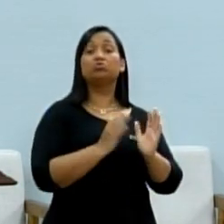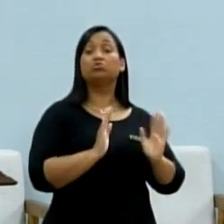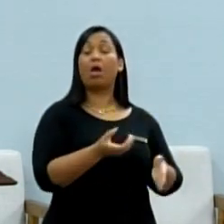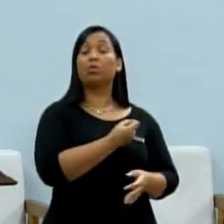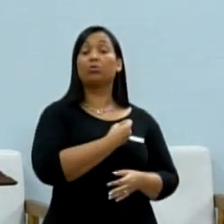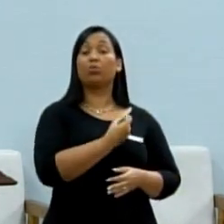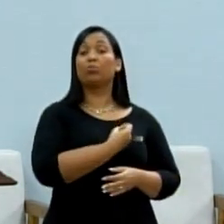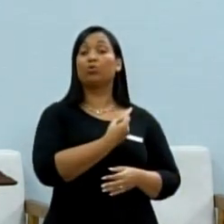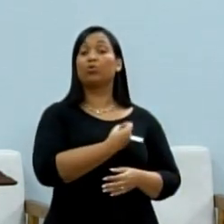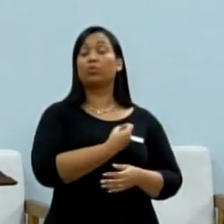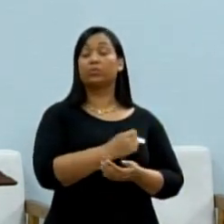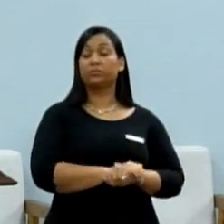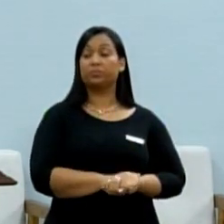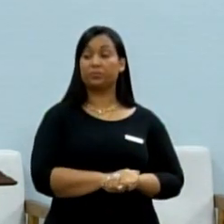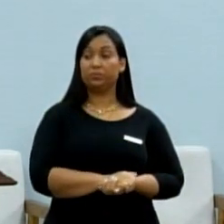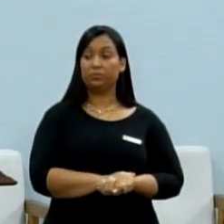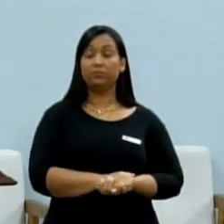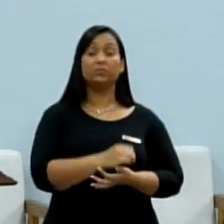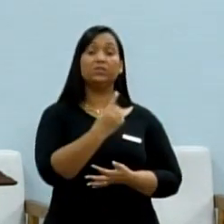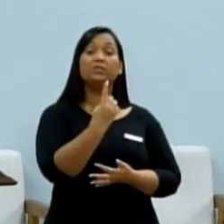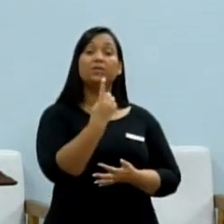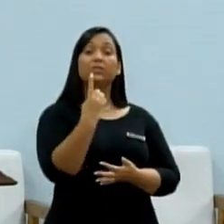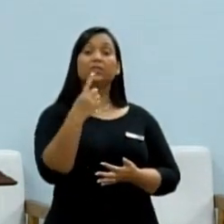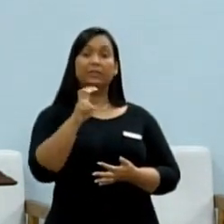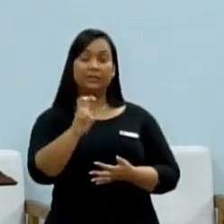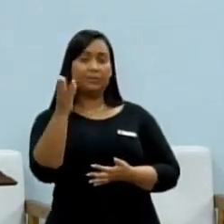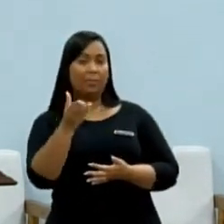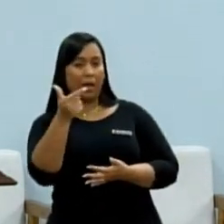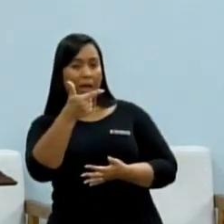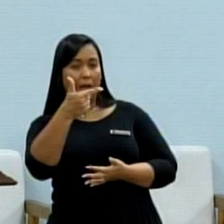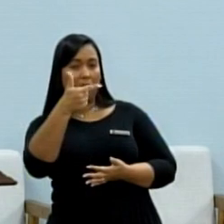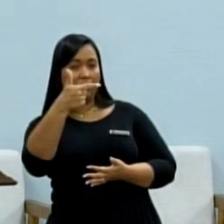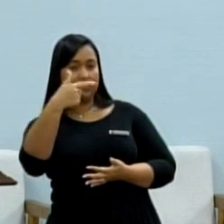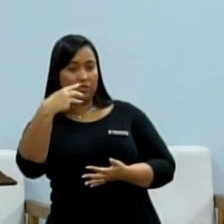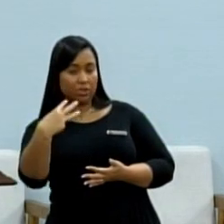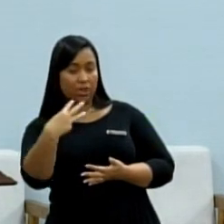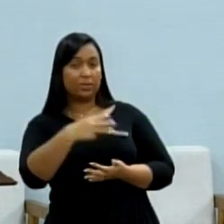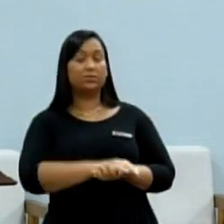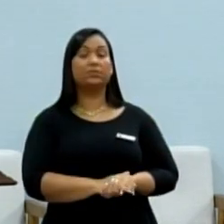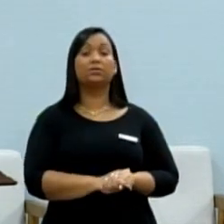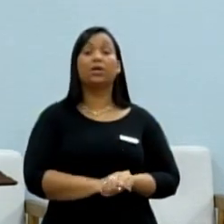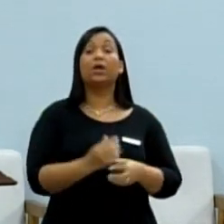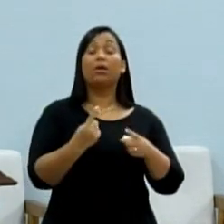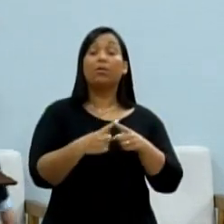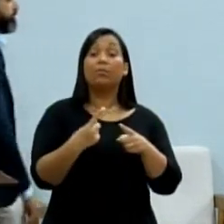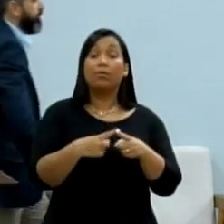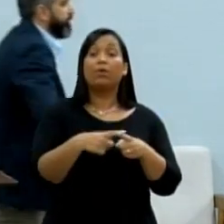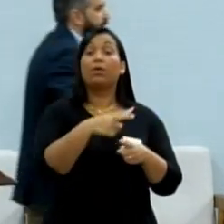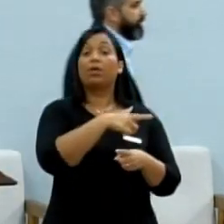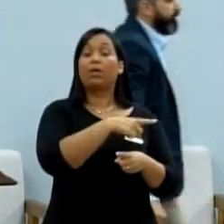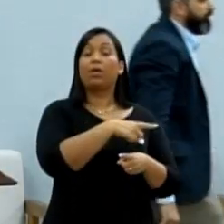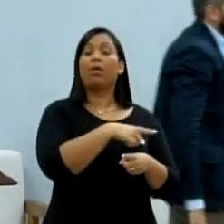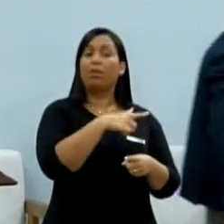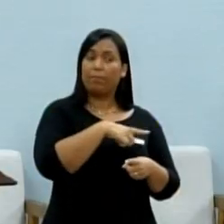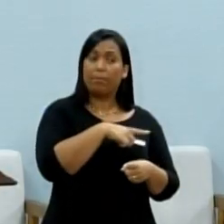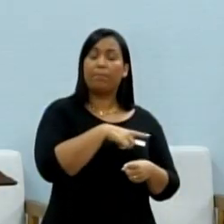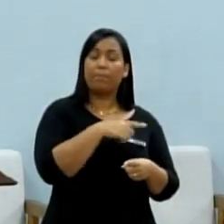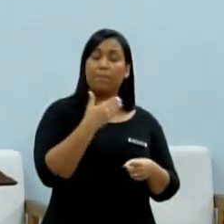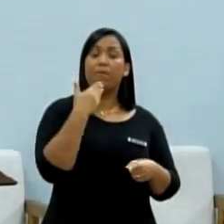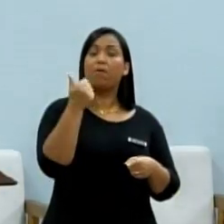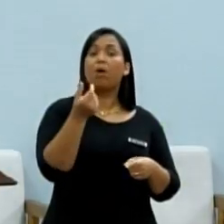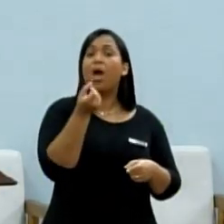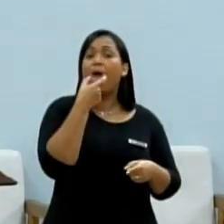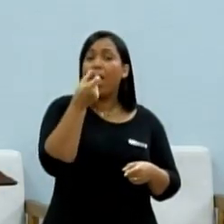115, barra 2023, para providenciar disponibilização de soro